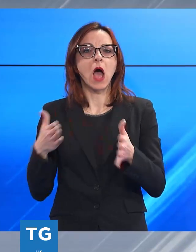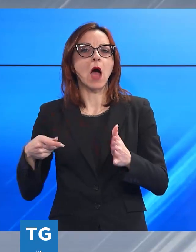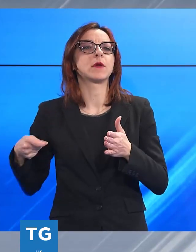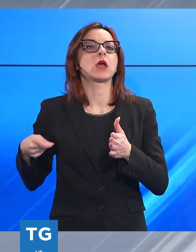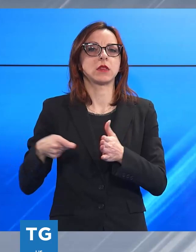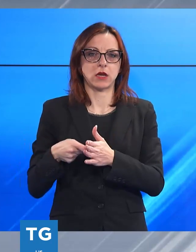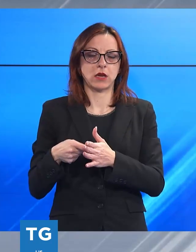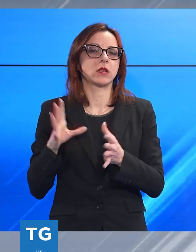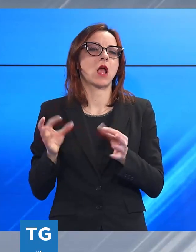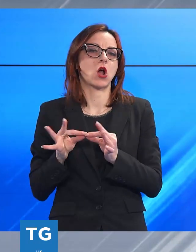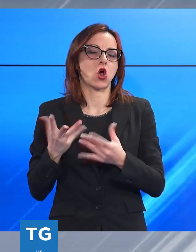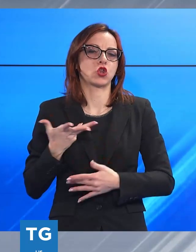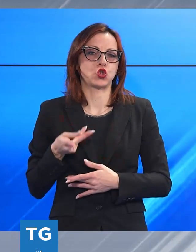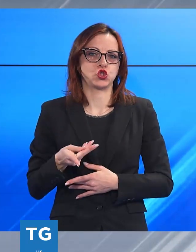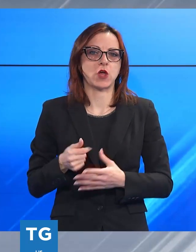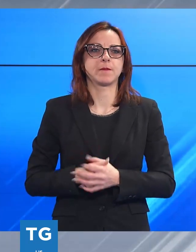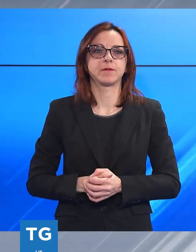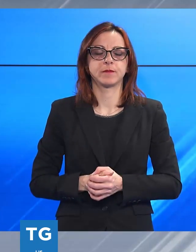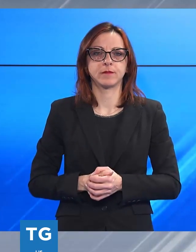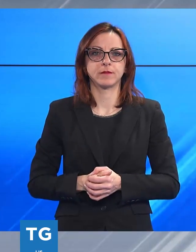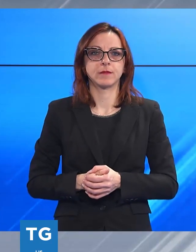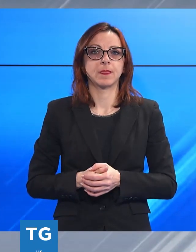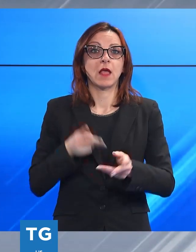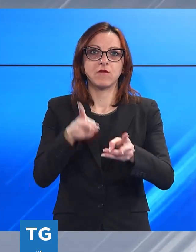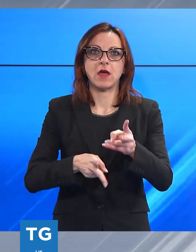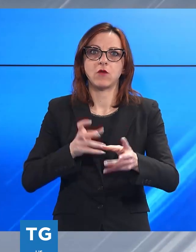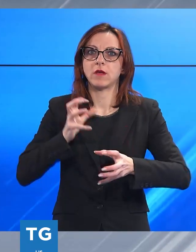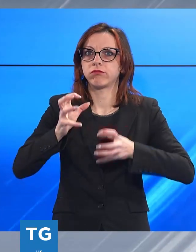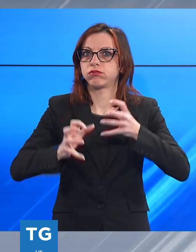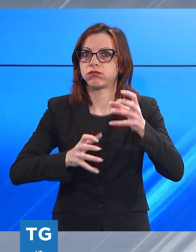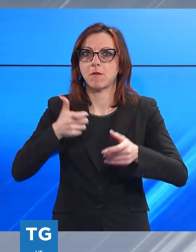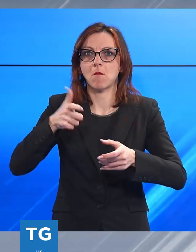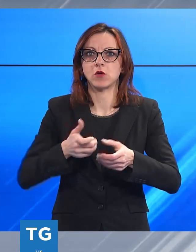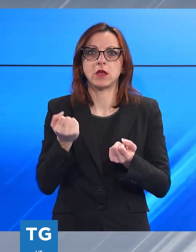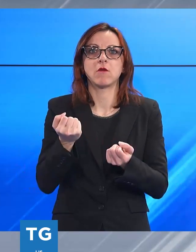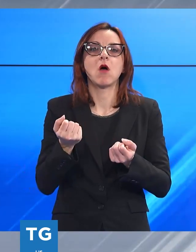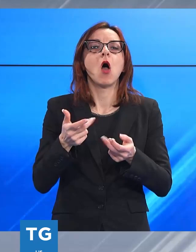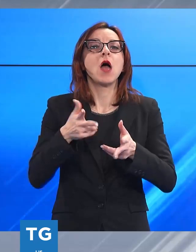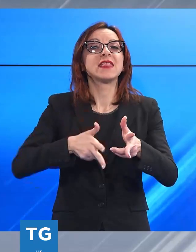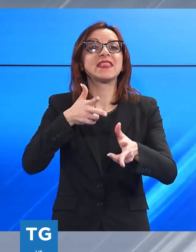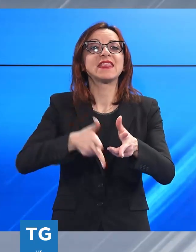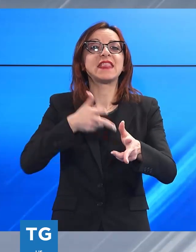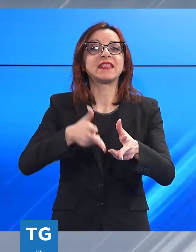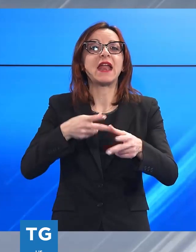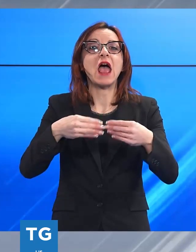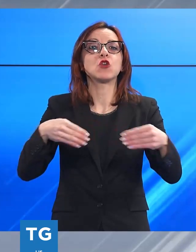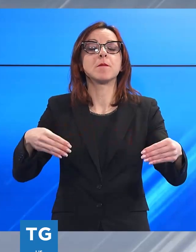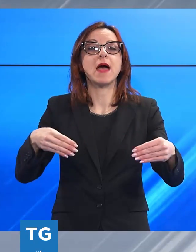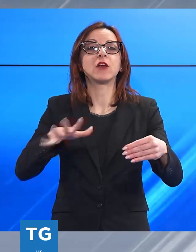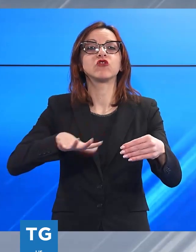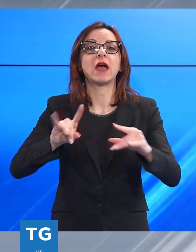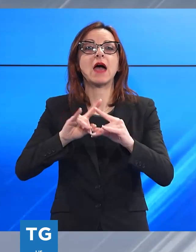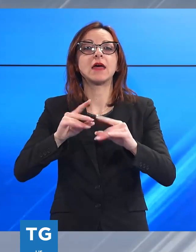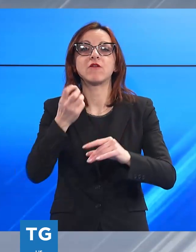Giovedì da incubo per i pendolari, traffico ferroviario nel caos a causa del deragliamento di un treno merce a Firenze-Castello, corse